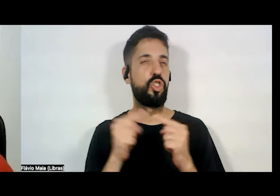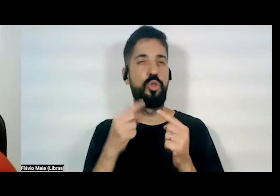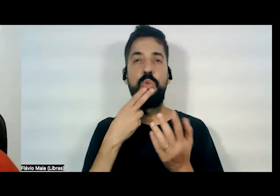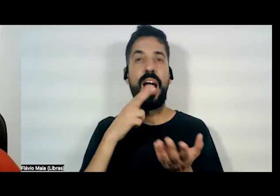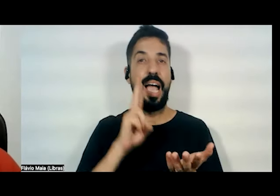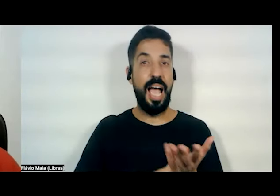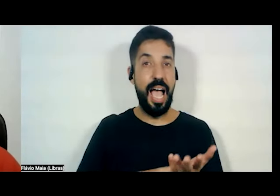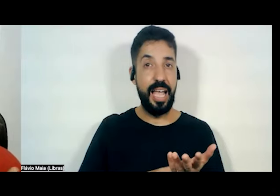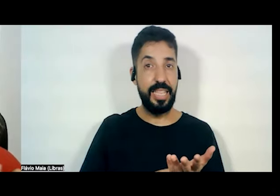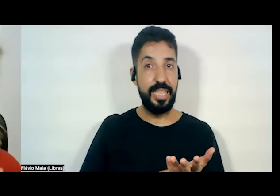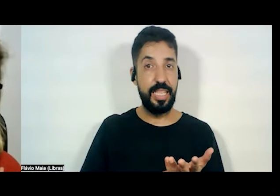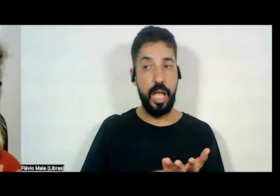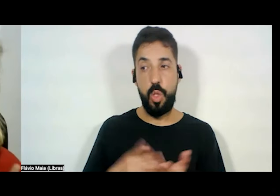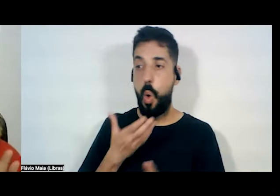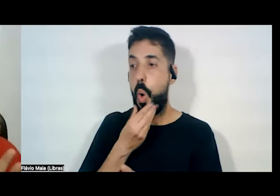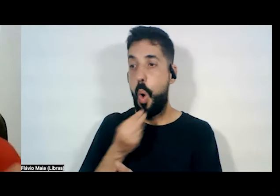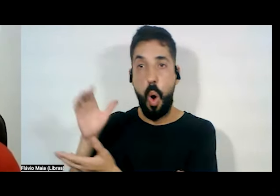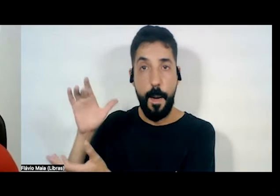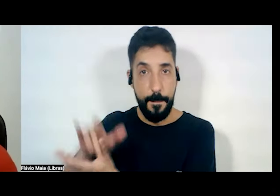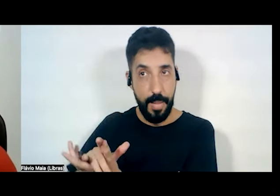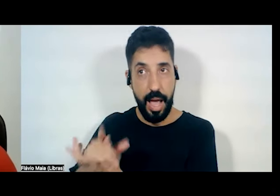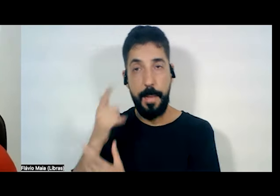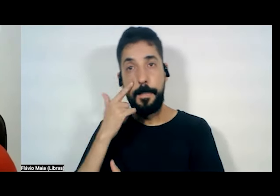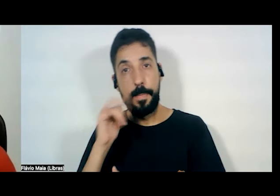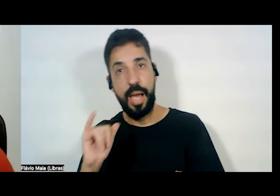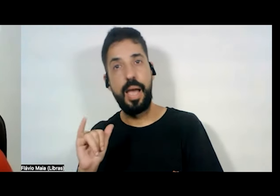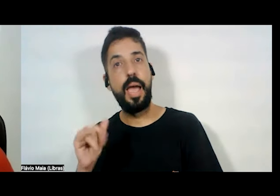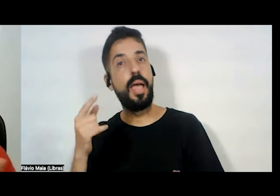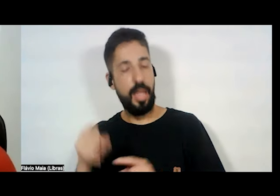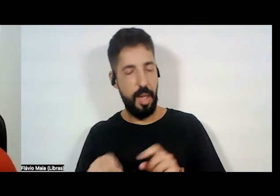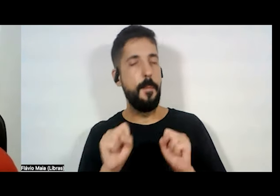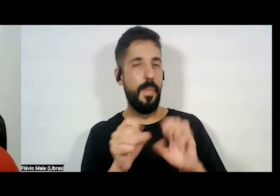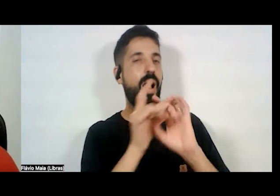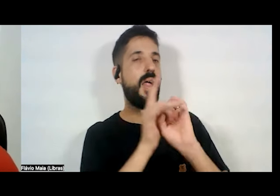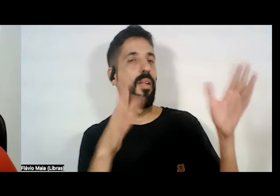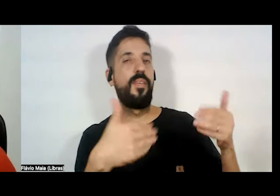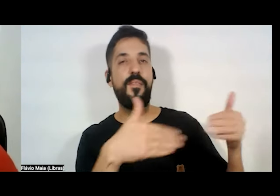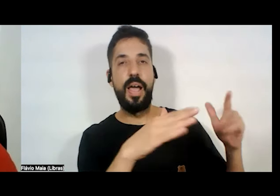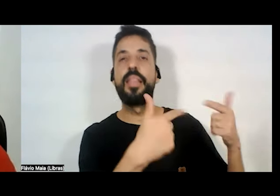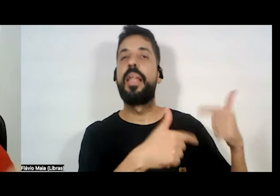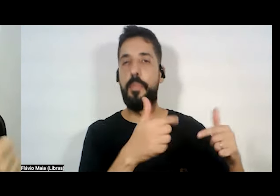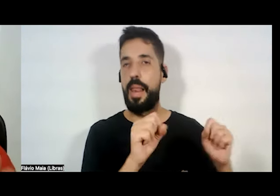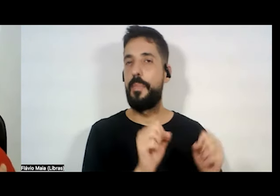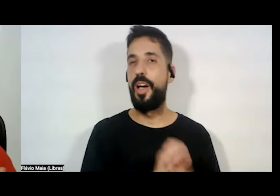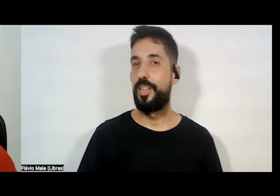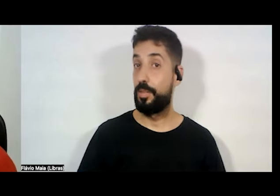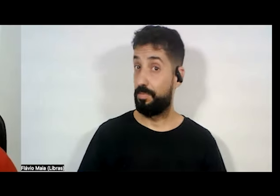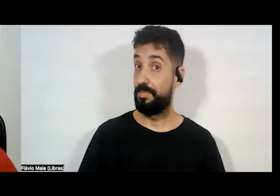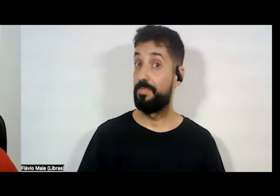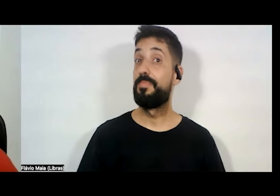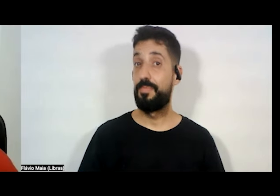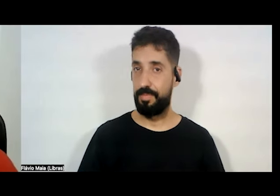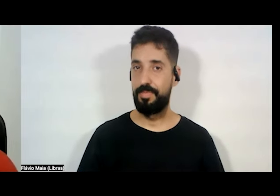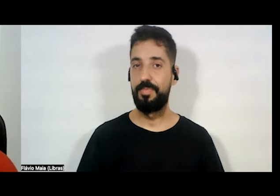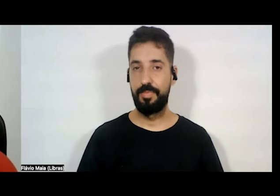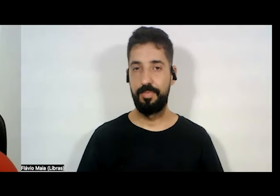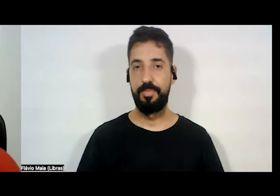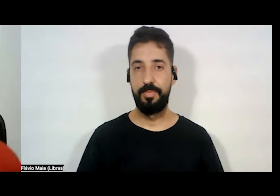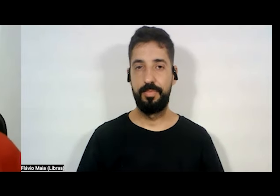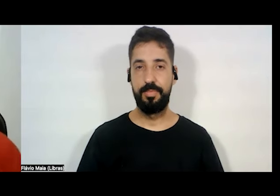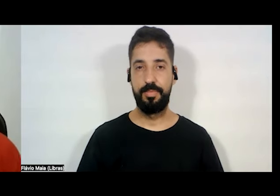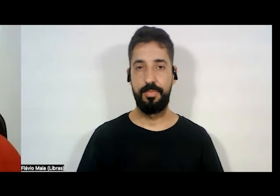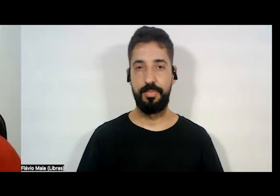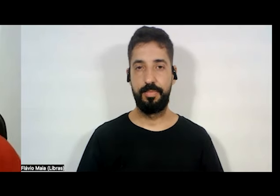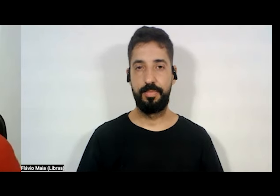autorização de pais e maridos para trabalharem fora do ambiente familiar.